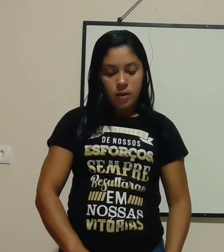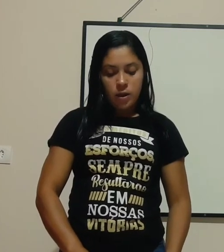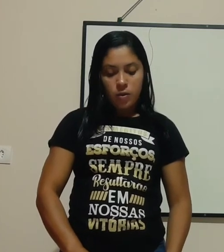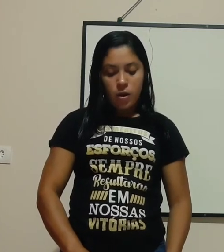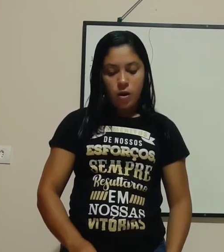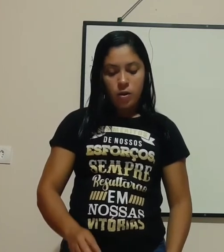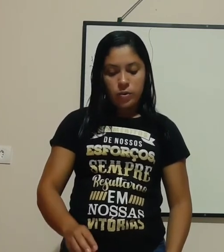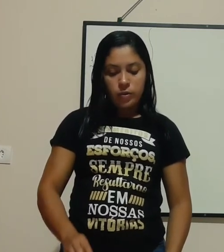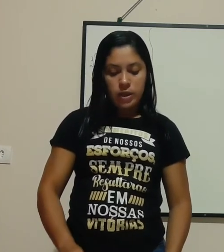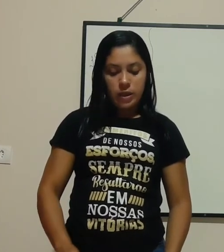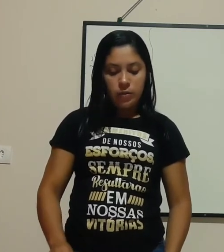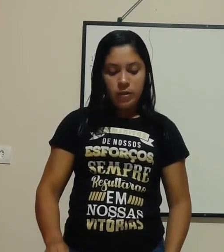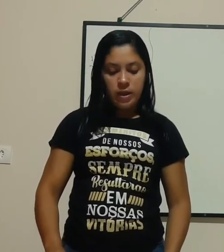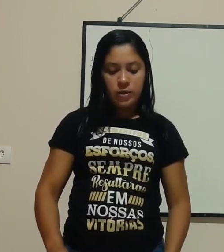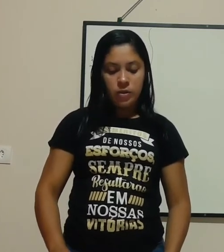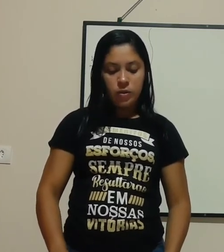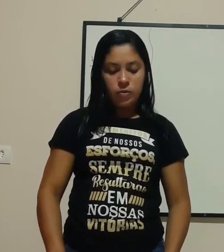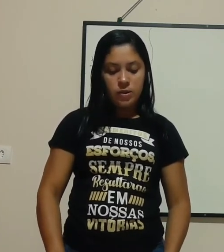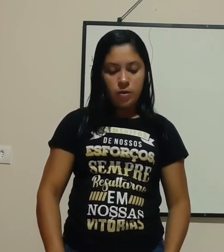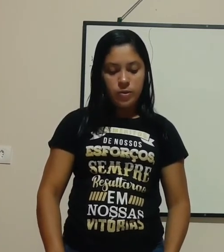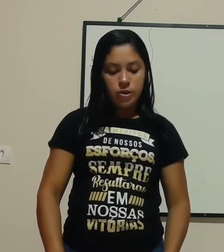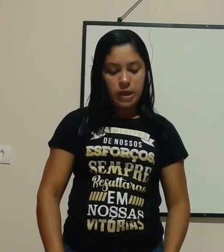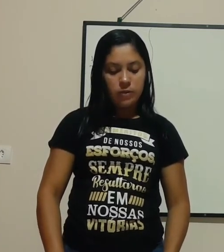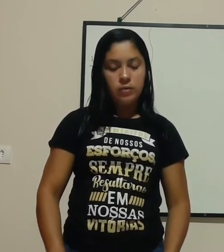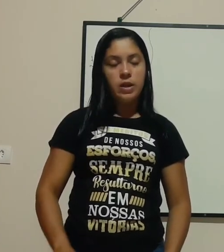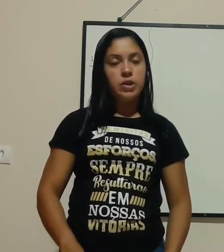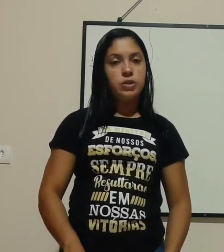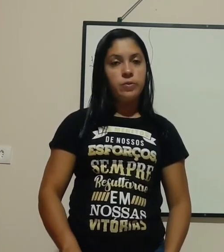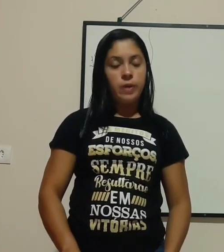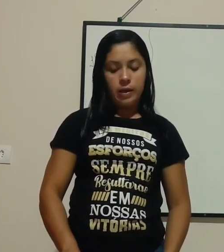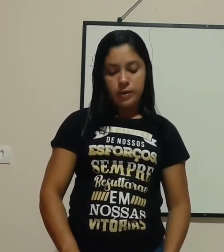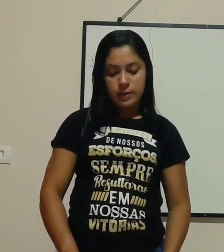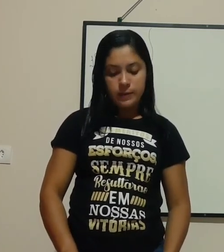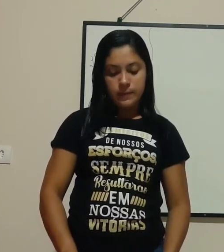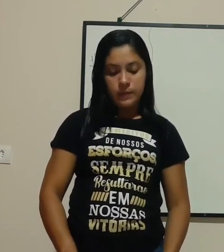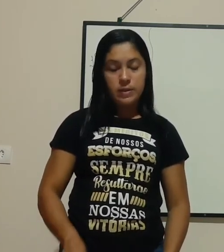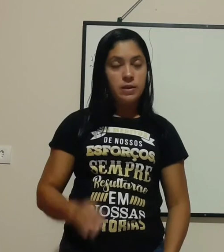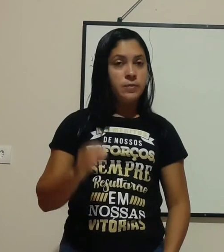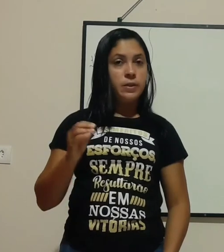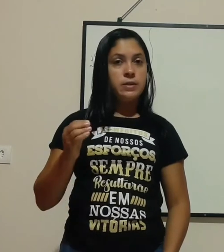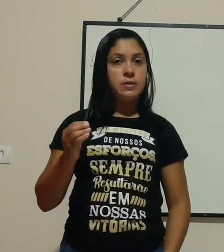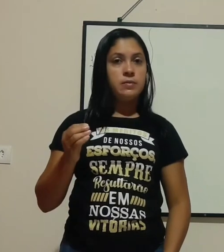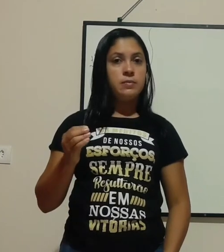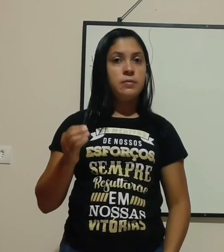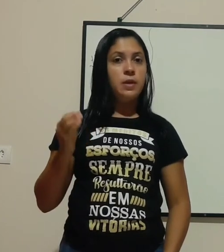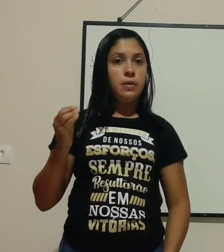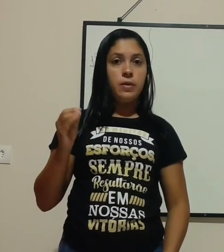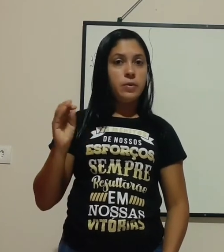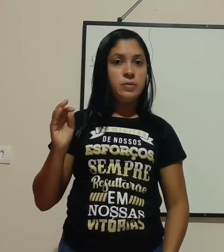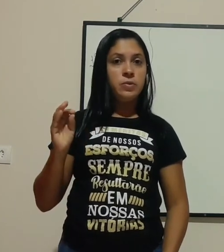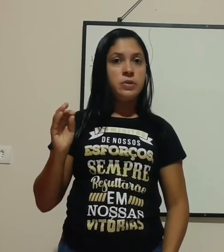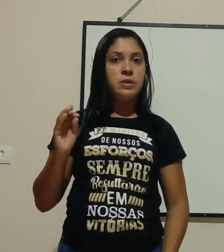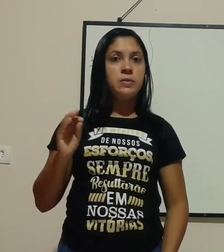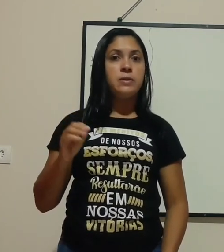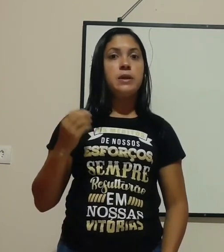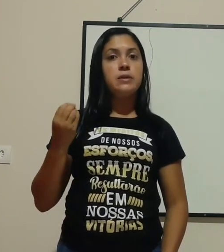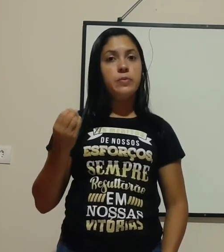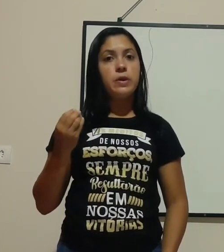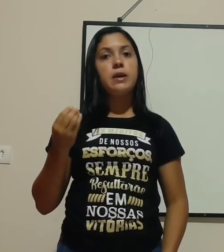Não coloque o dedo nem introduza o objeto nas tomadas. Uma né, uma coisa muito simples, mas se por